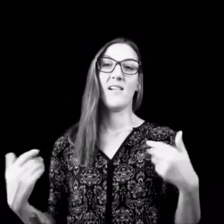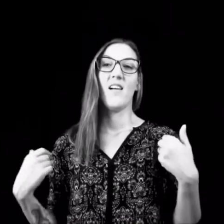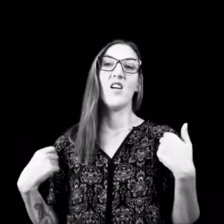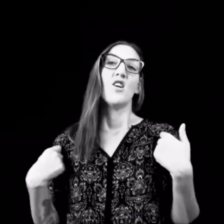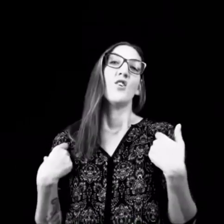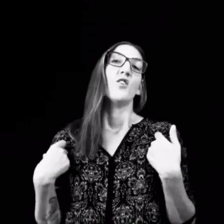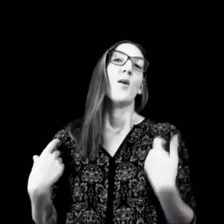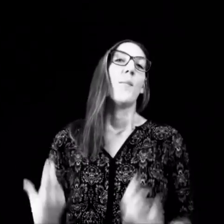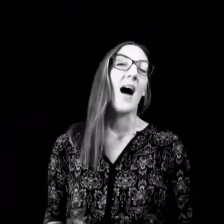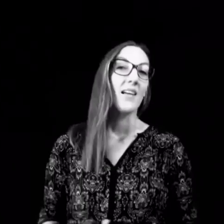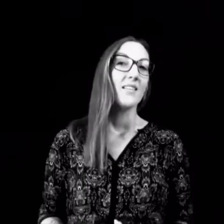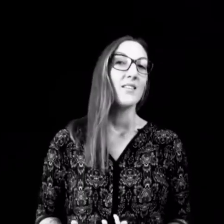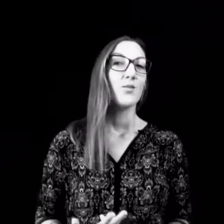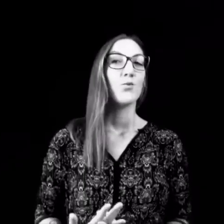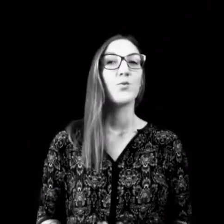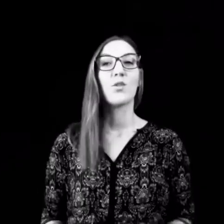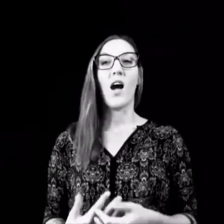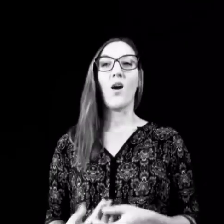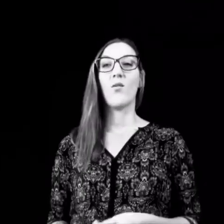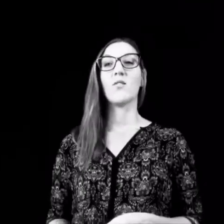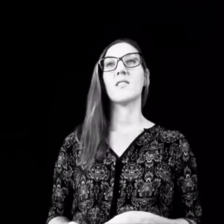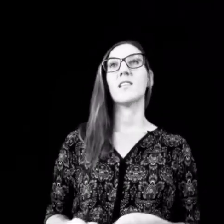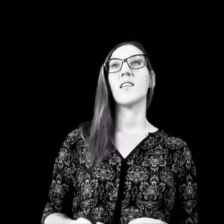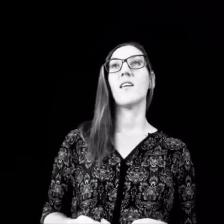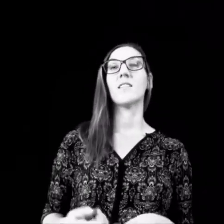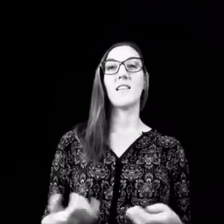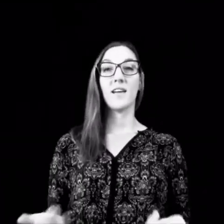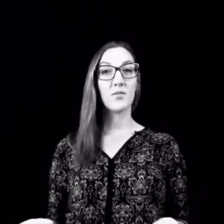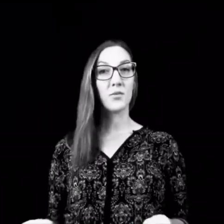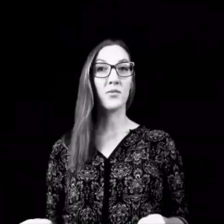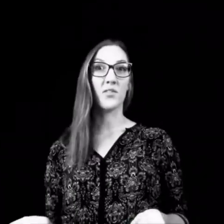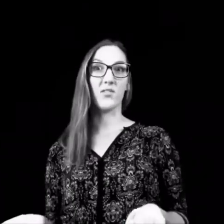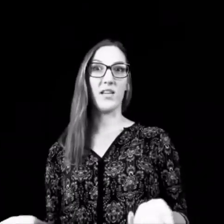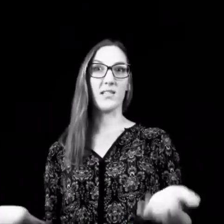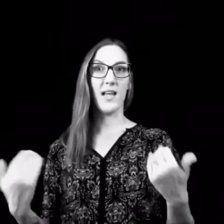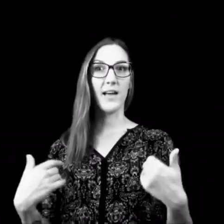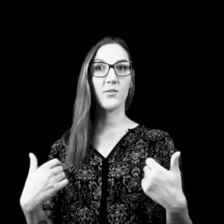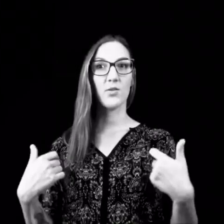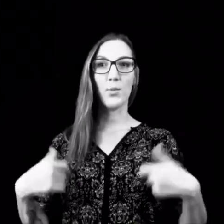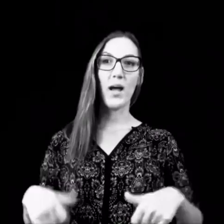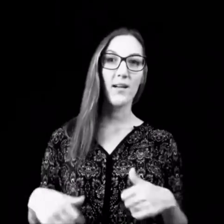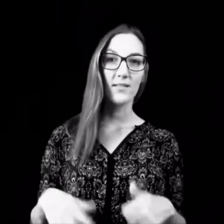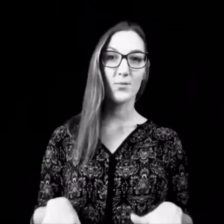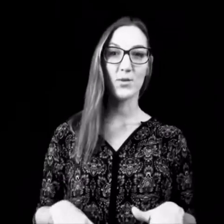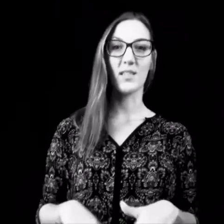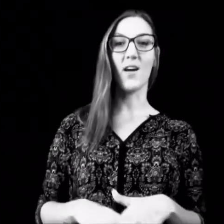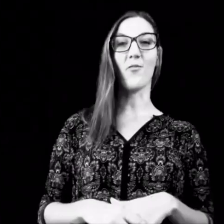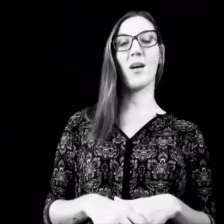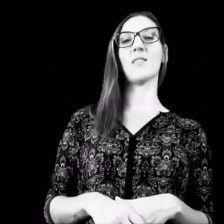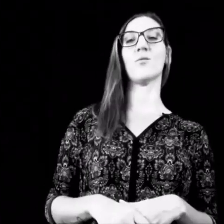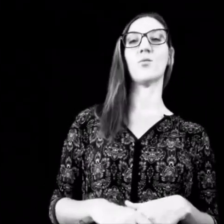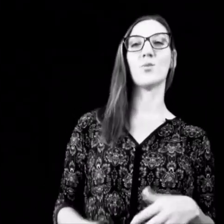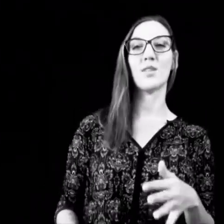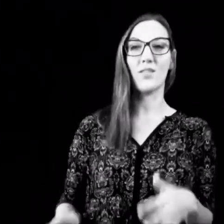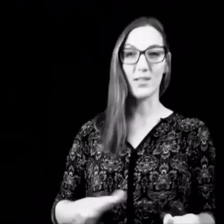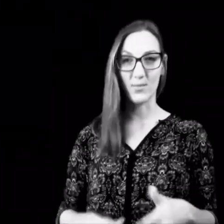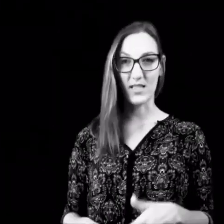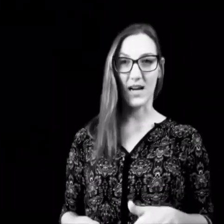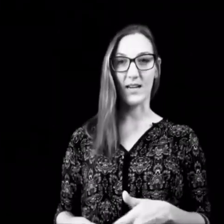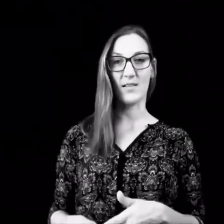Normales und auch sicher sehr Gesundes, weil es zeigt uns, hoppla, da musst du jetzt aufpassen und musst etwas ein bisschen anders